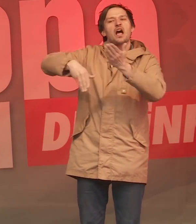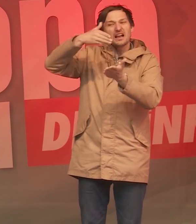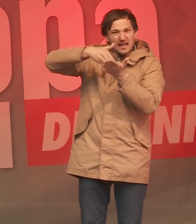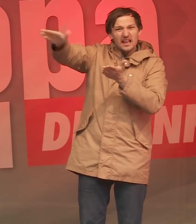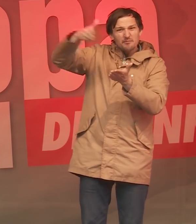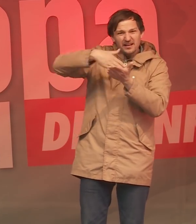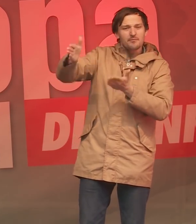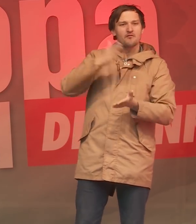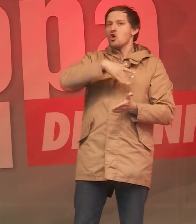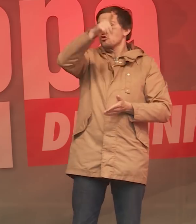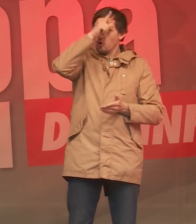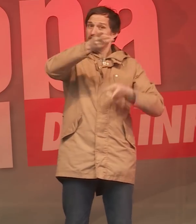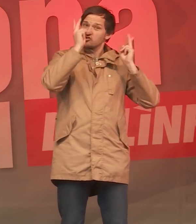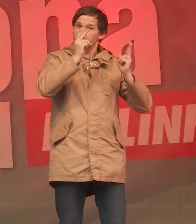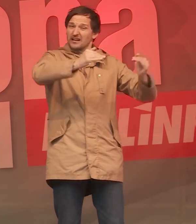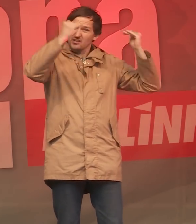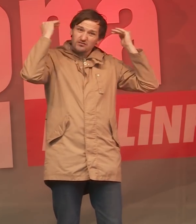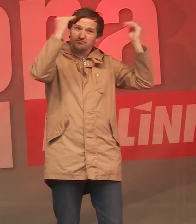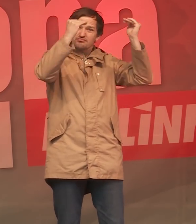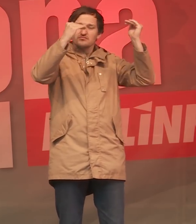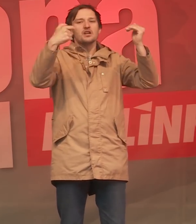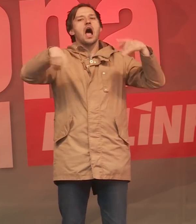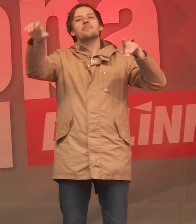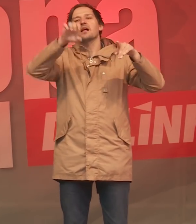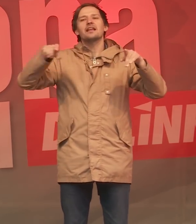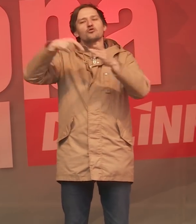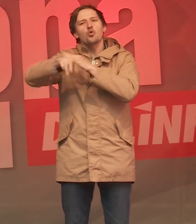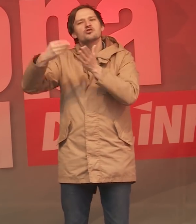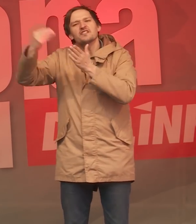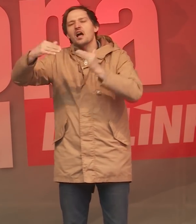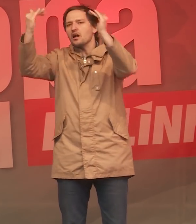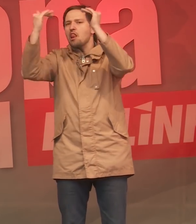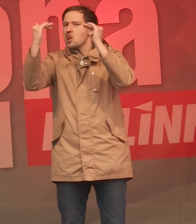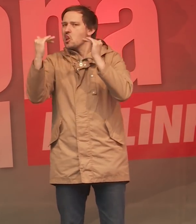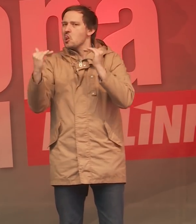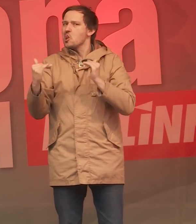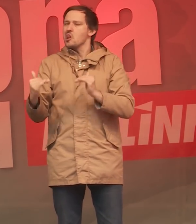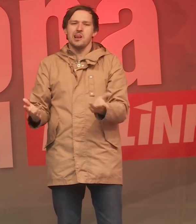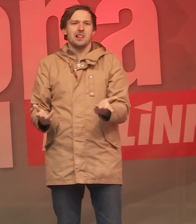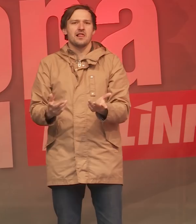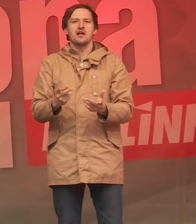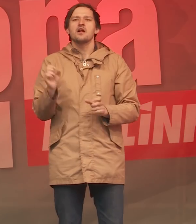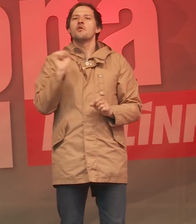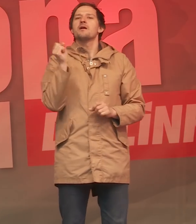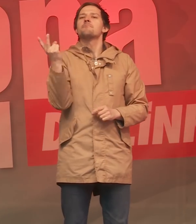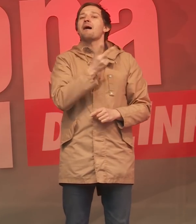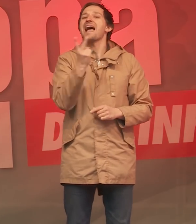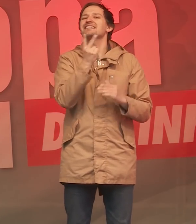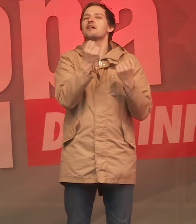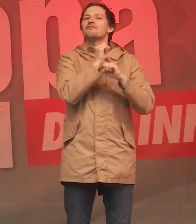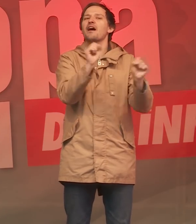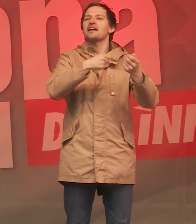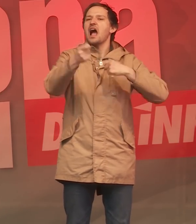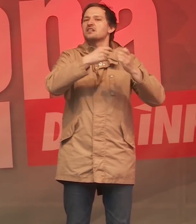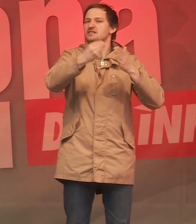unsere Standards und die Standards in den anderen Ländern immer weiter runtergeschraubt haben. Denn die neuen Freihandelsverträge, bei